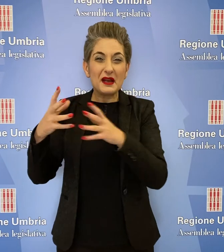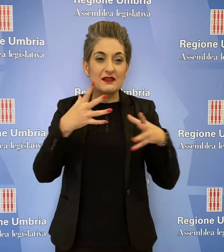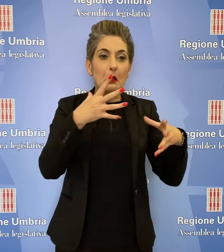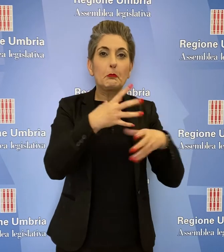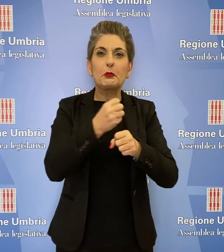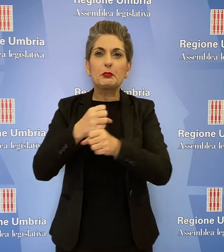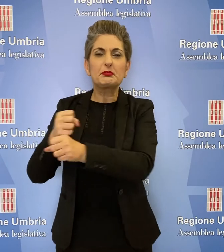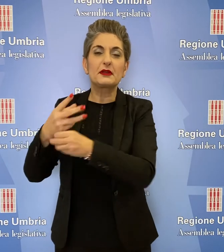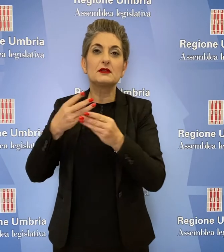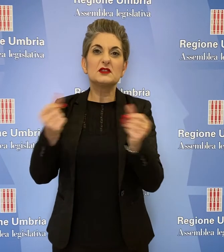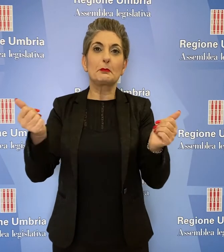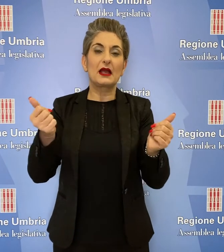piccole imprese.